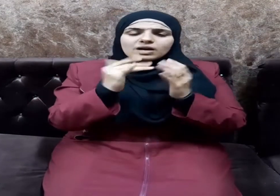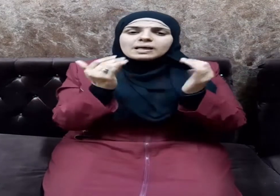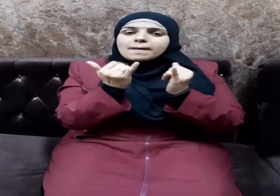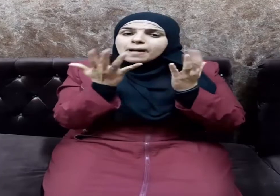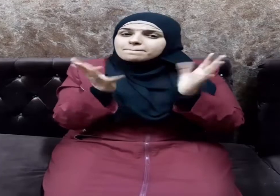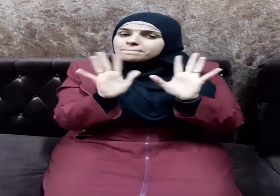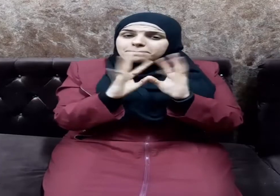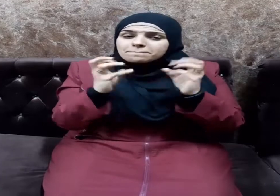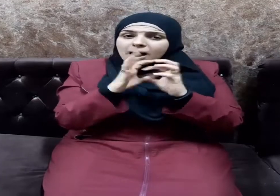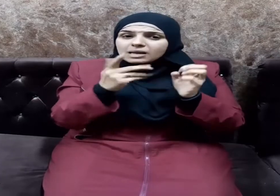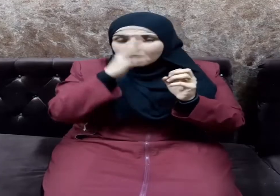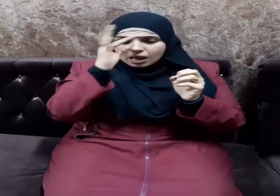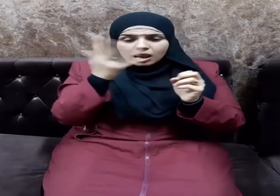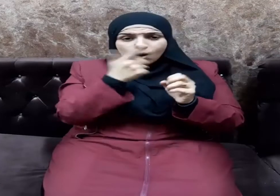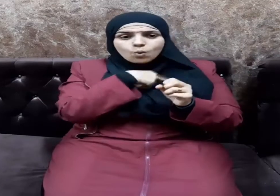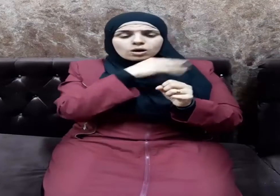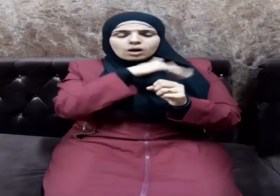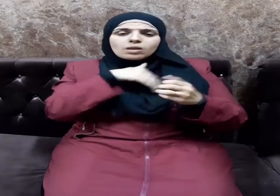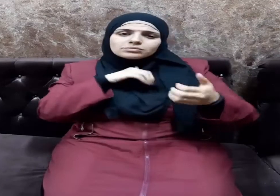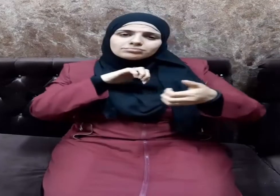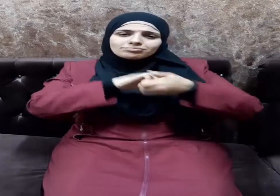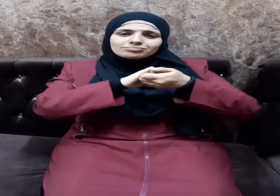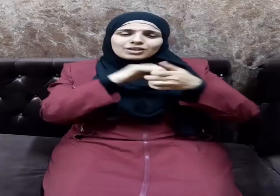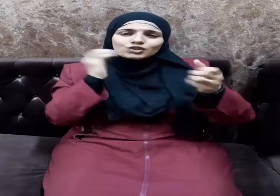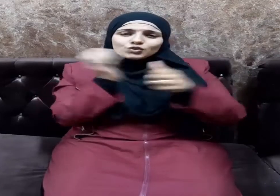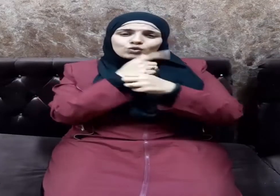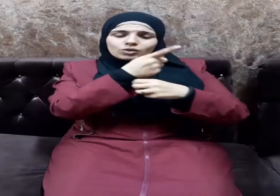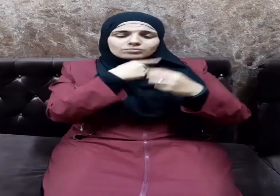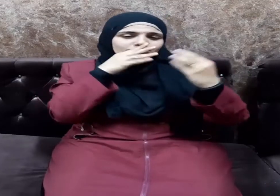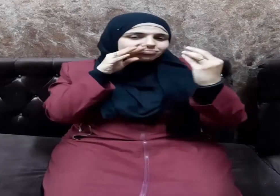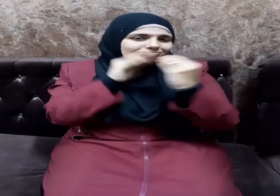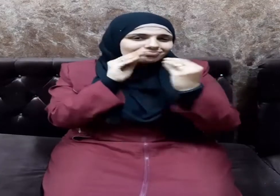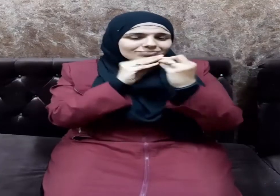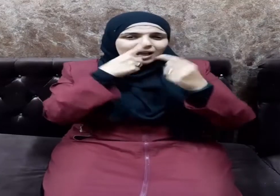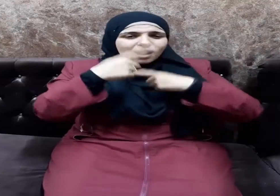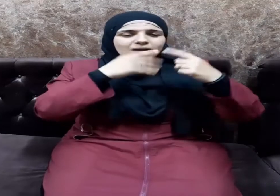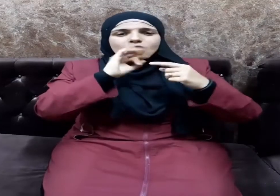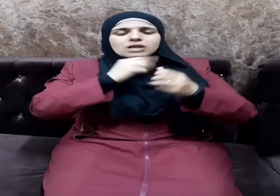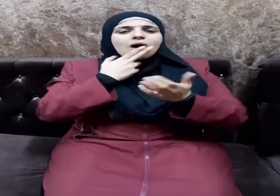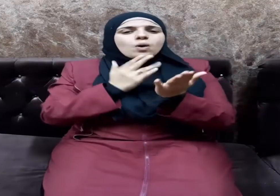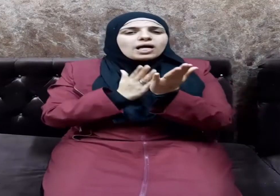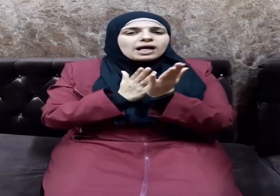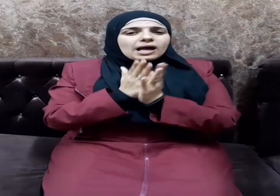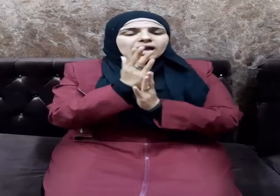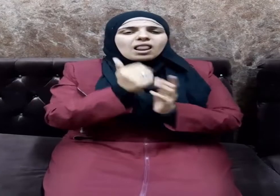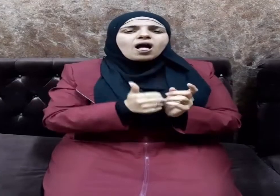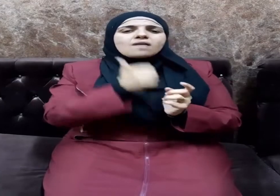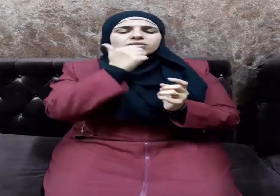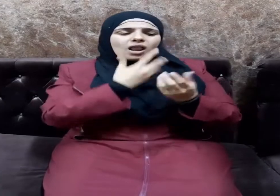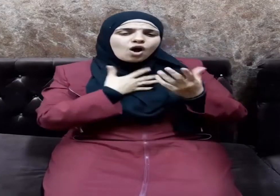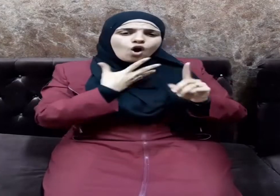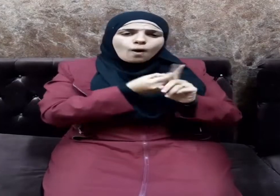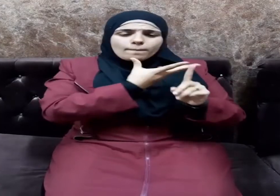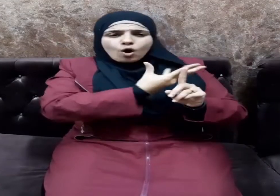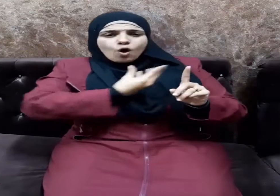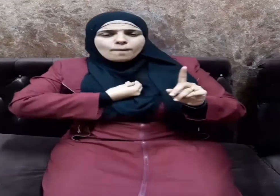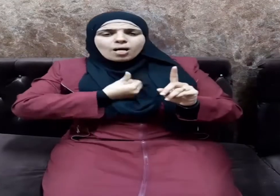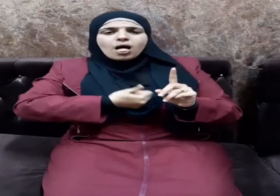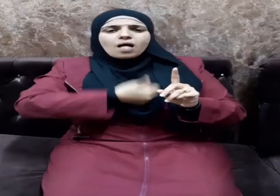لهن من حسن الصحبة والعشرة بالمعروف على أزواجهن مثل